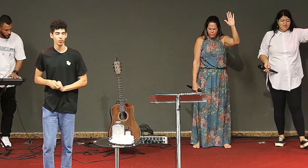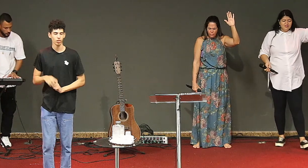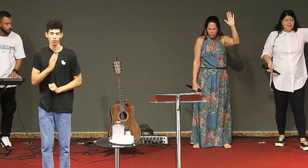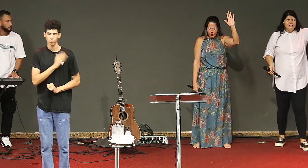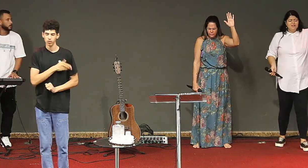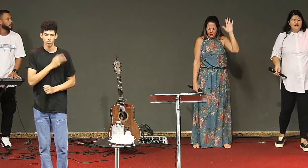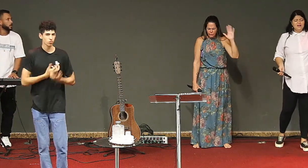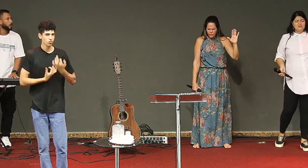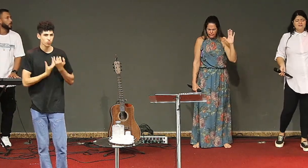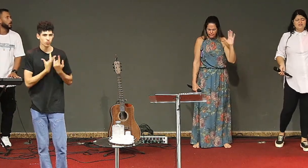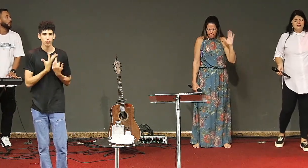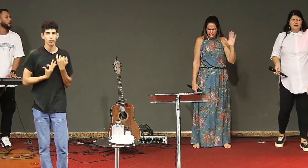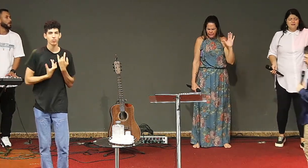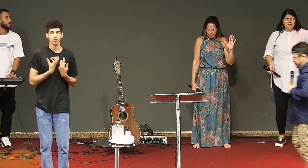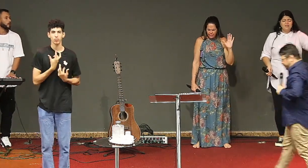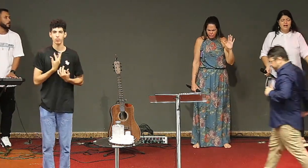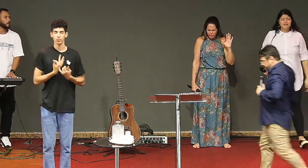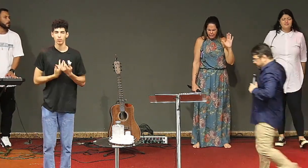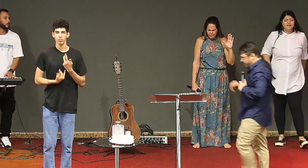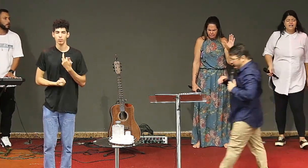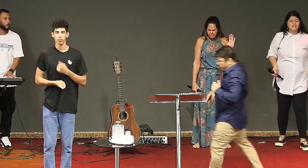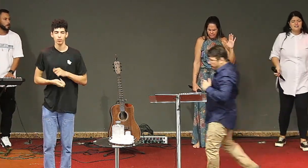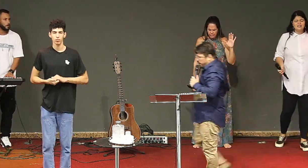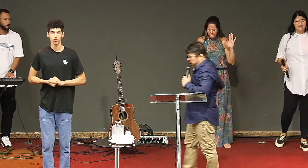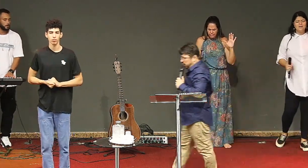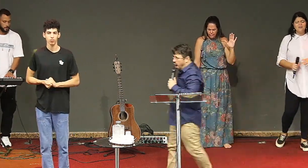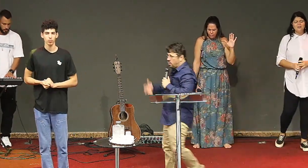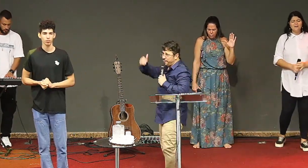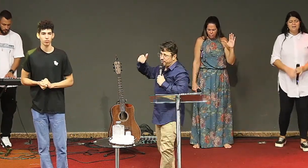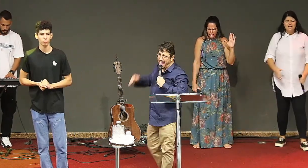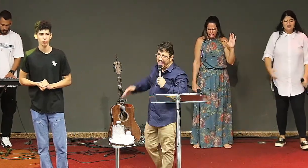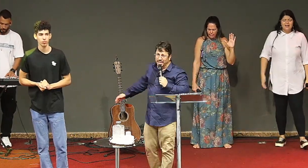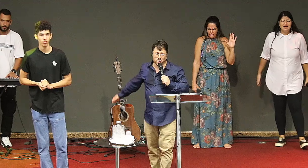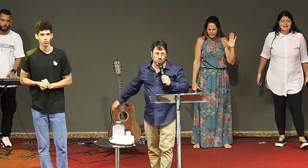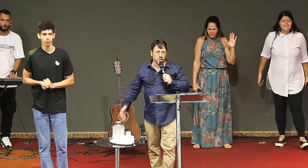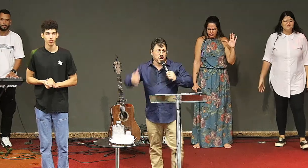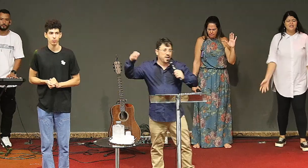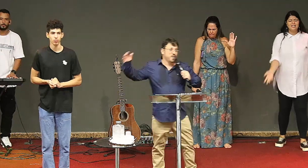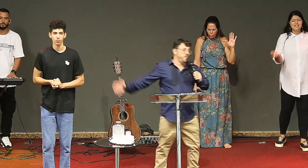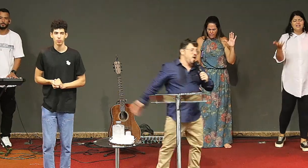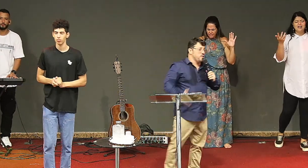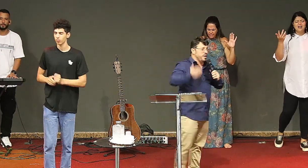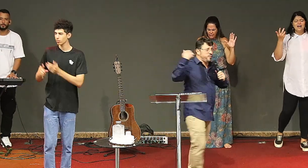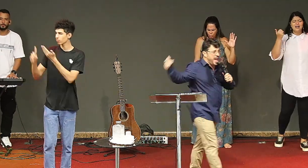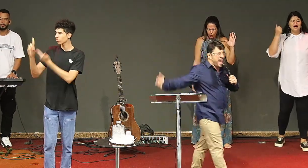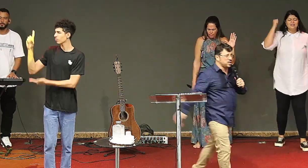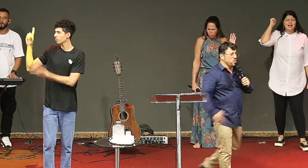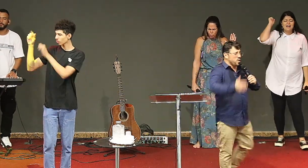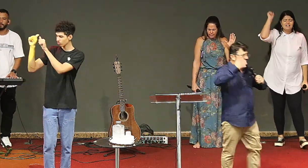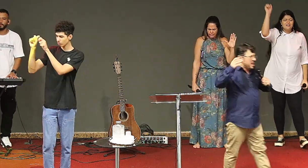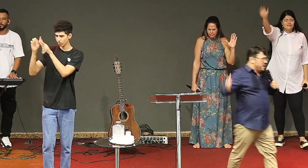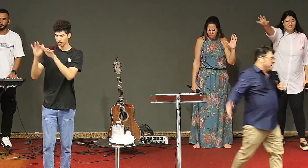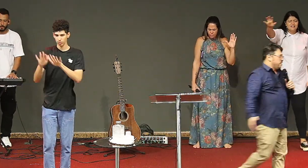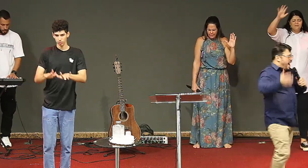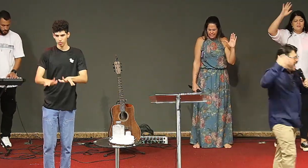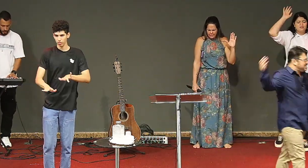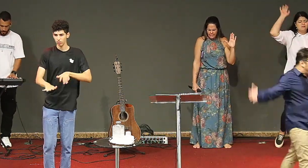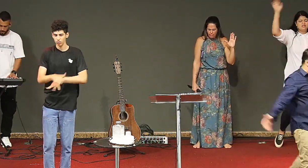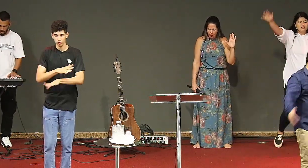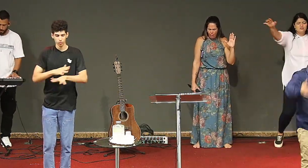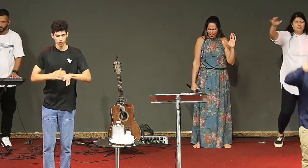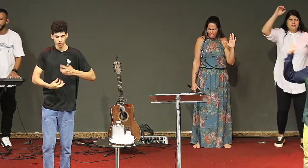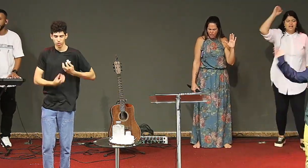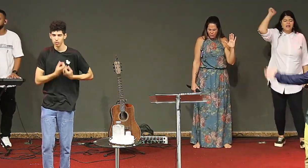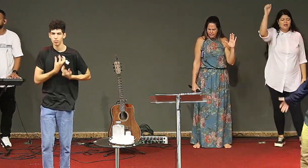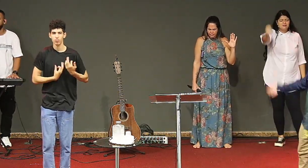vem vem fogo e vento fogo e vento faz